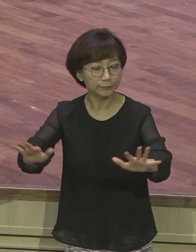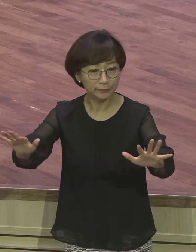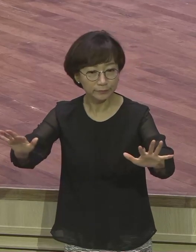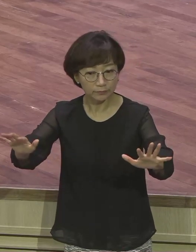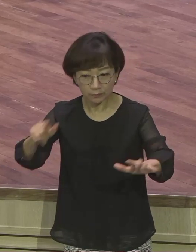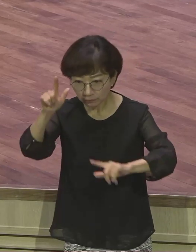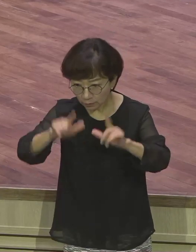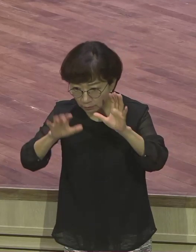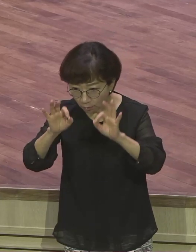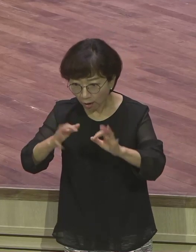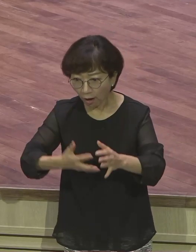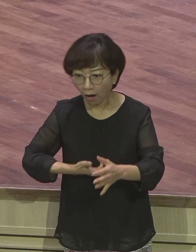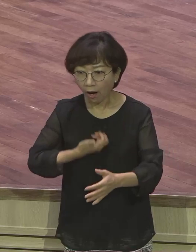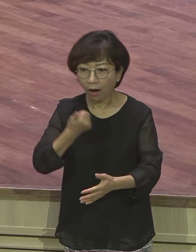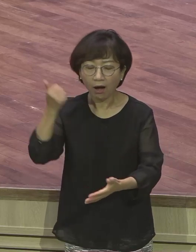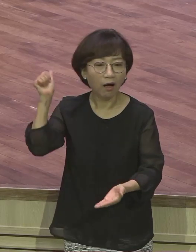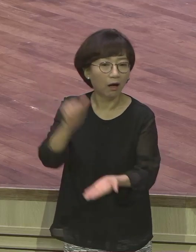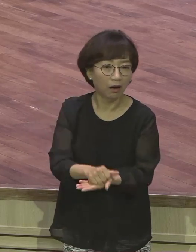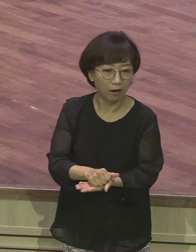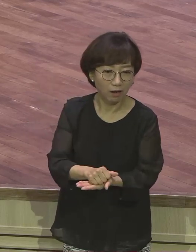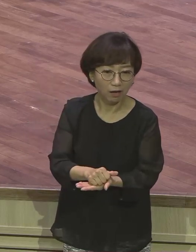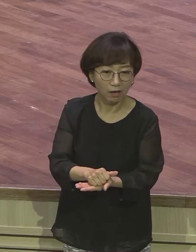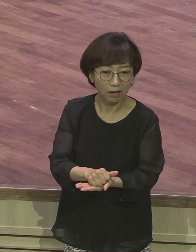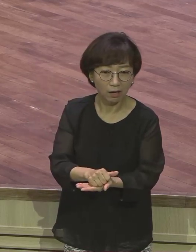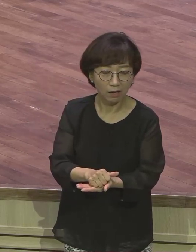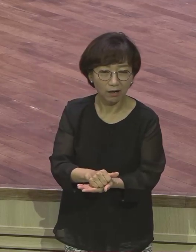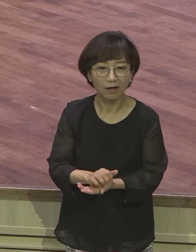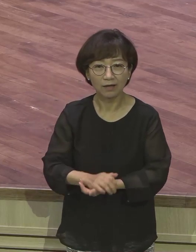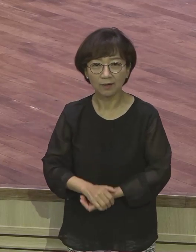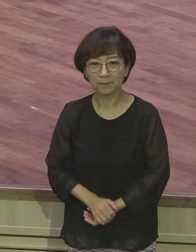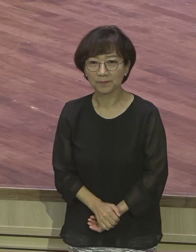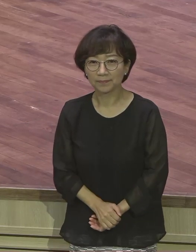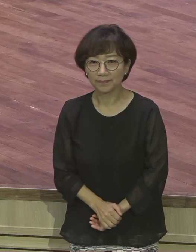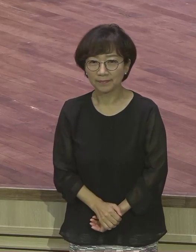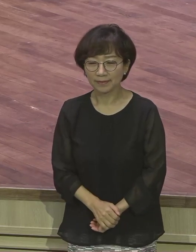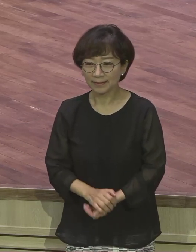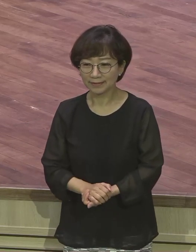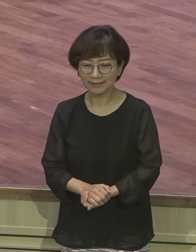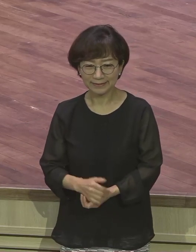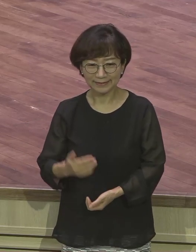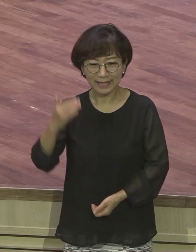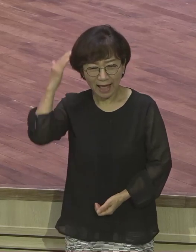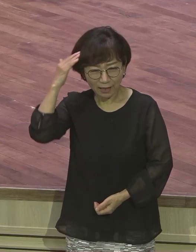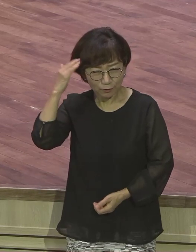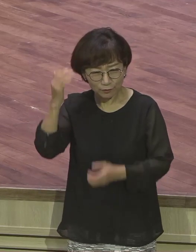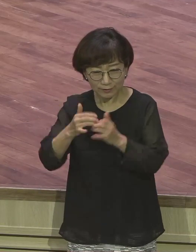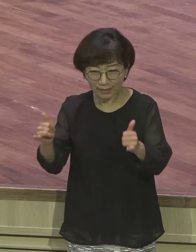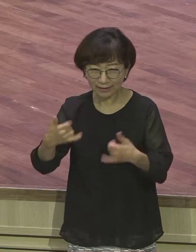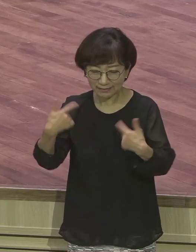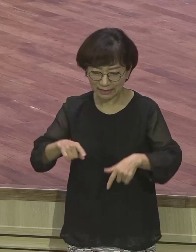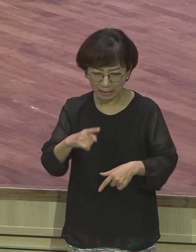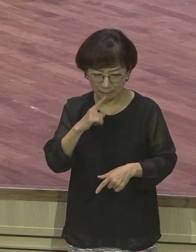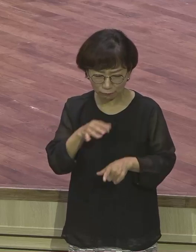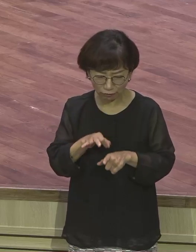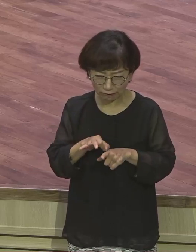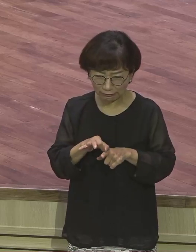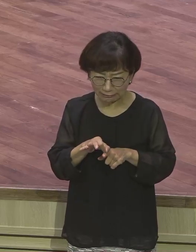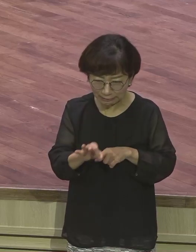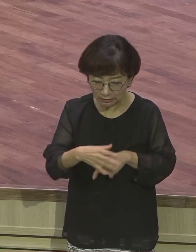이렇게 보금 위대한 거예요. 한국 사람은 말 많아요. 한국 사람 부정적이에요. 한국 사람들은 뭐든지 내